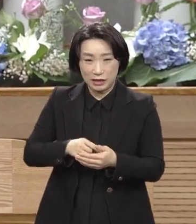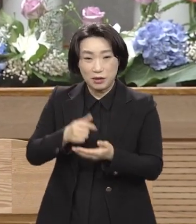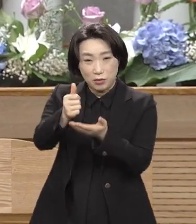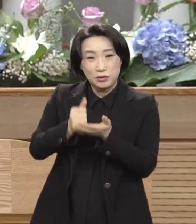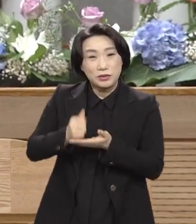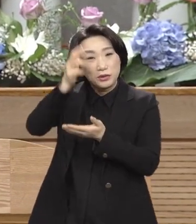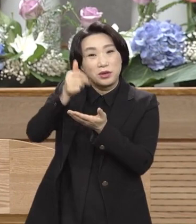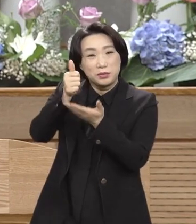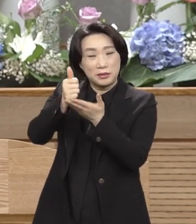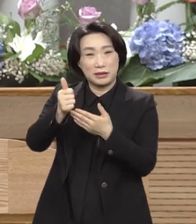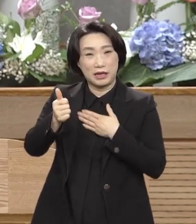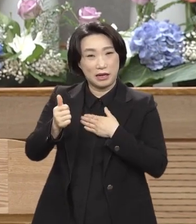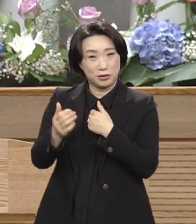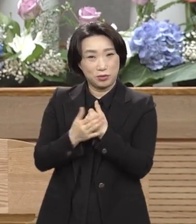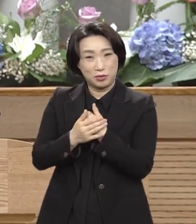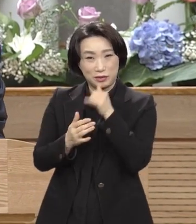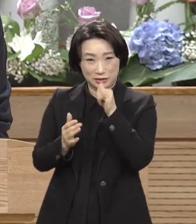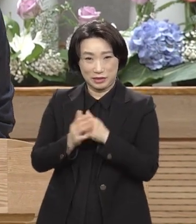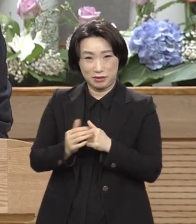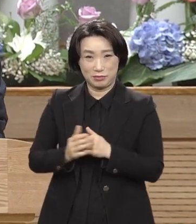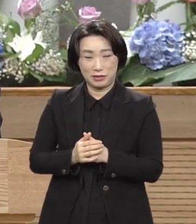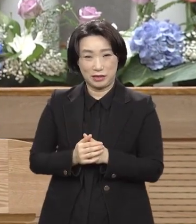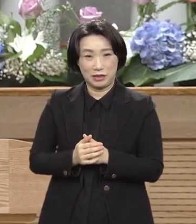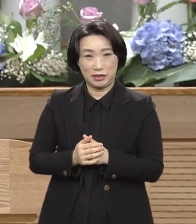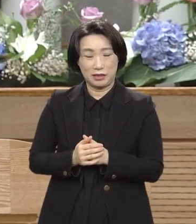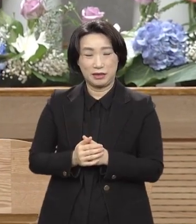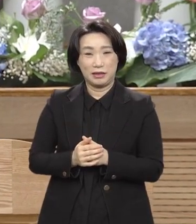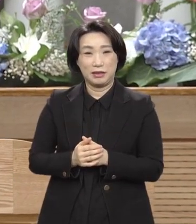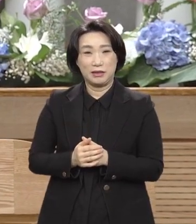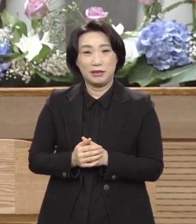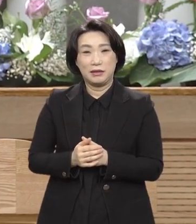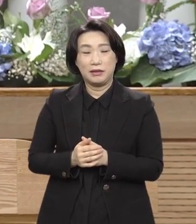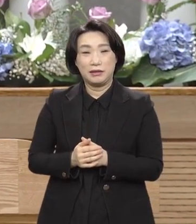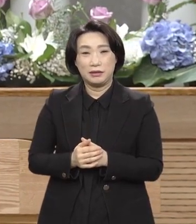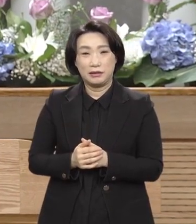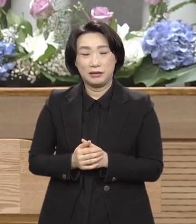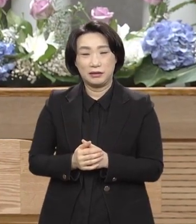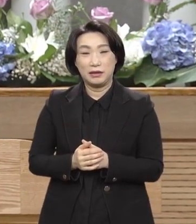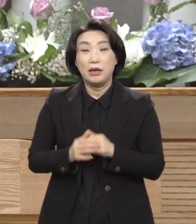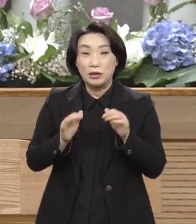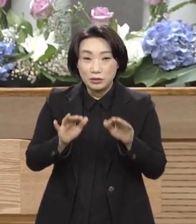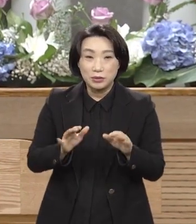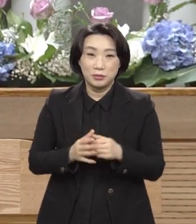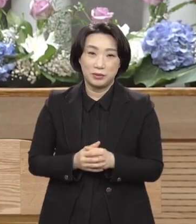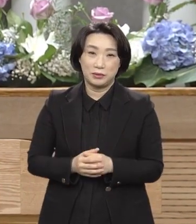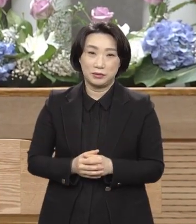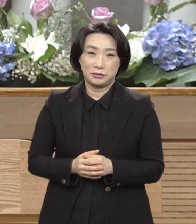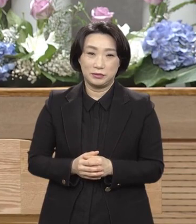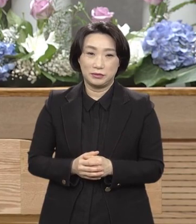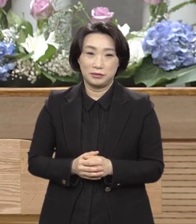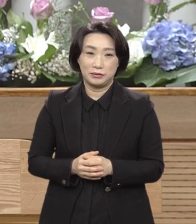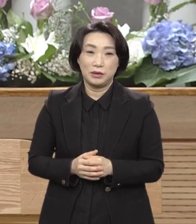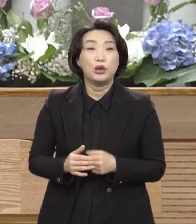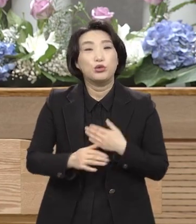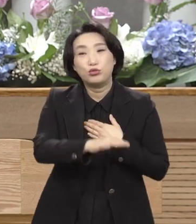그렇게 하셔서 그러면 우리는 도대체